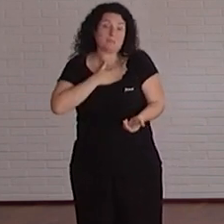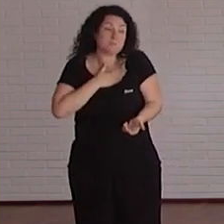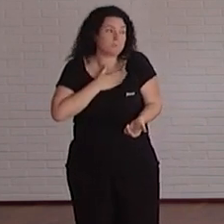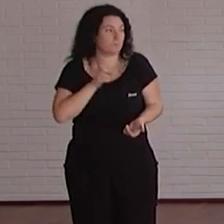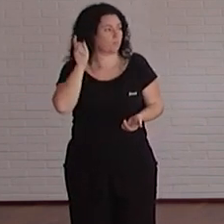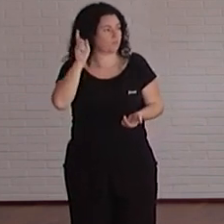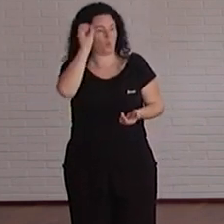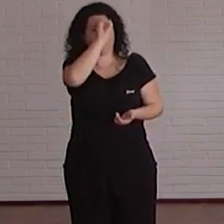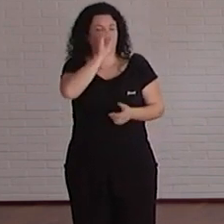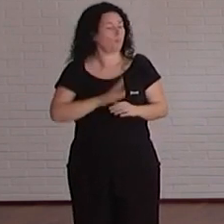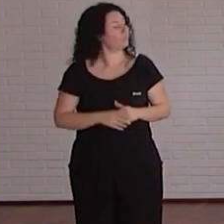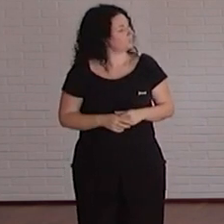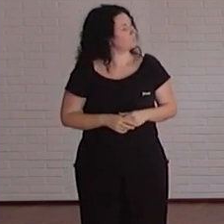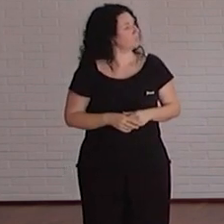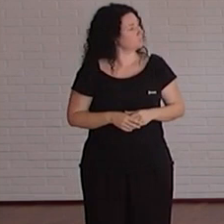profesor